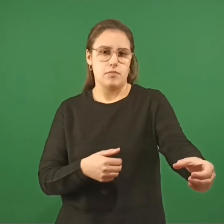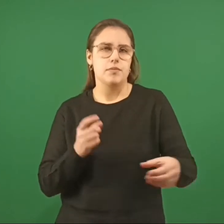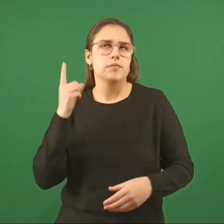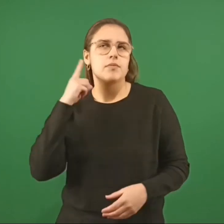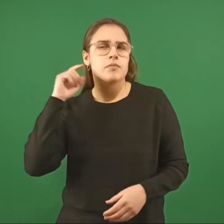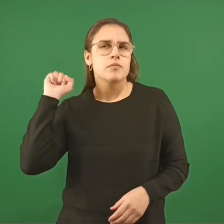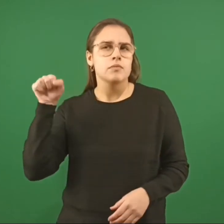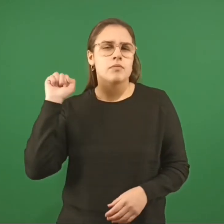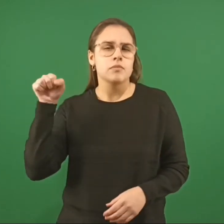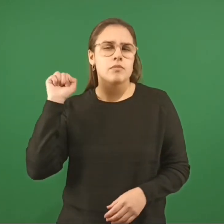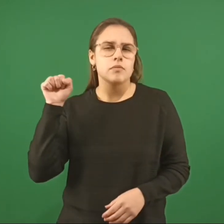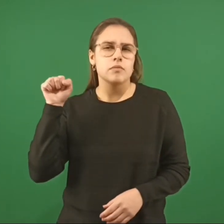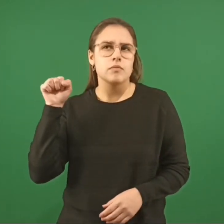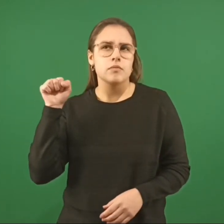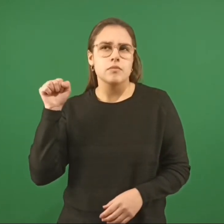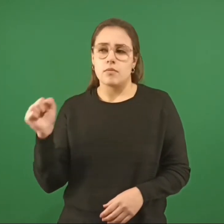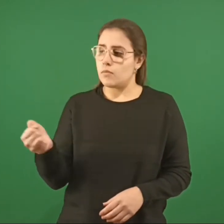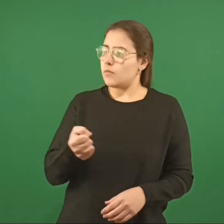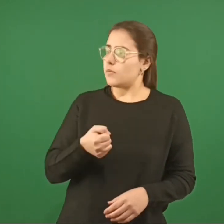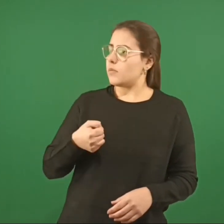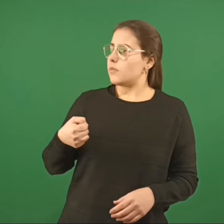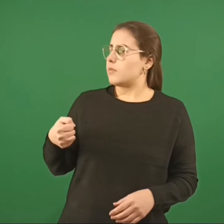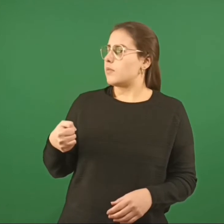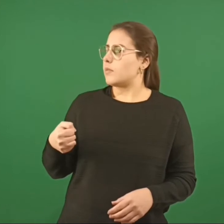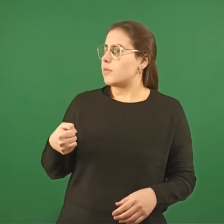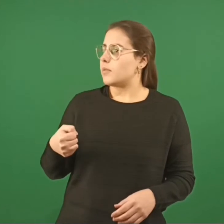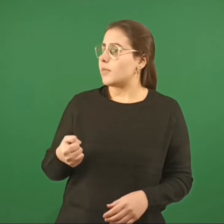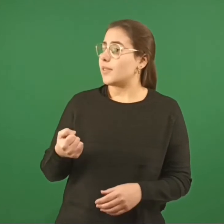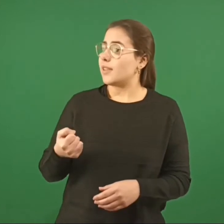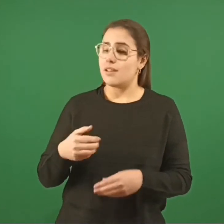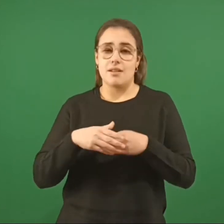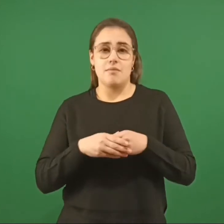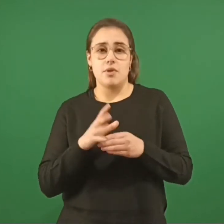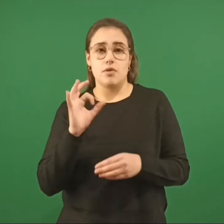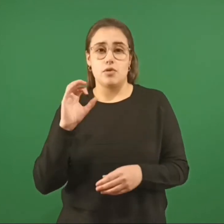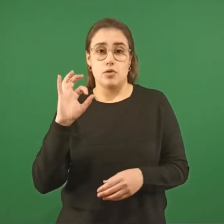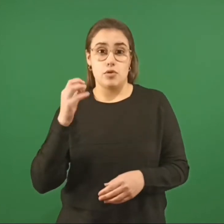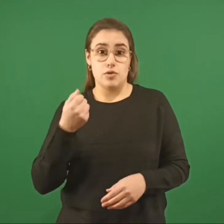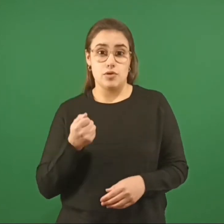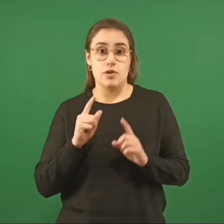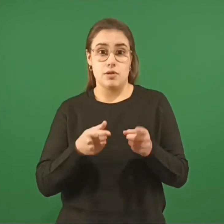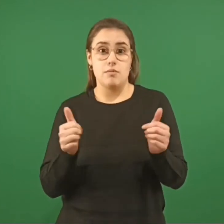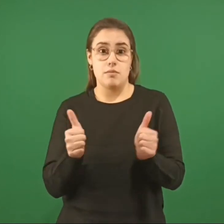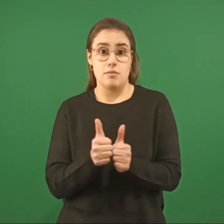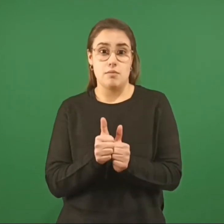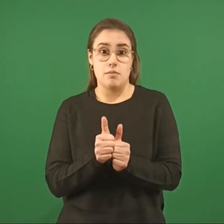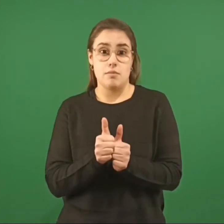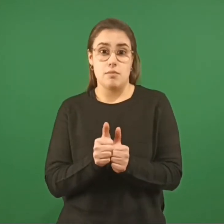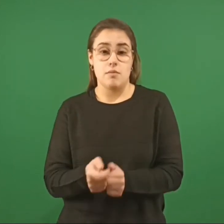ya está hinchando sobre la mesa cuando toca en la puerta Es Sosa, amigo y compañero de pesca Wilhelm lo invita a